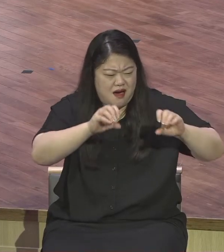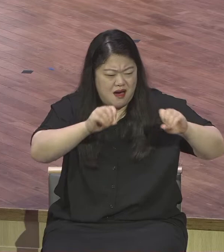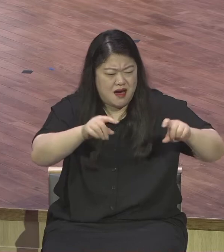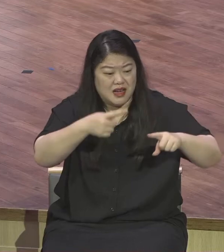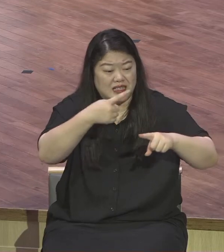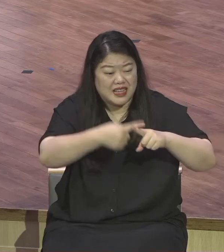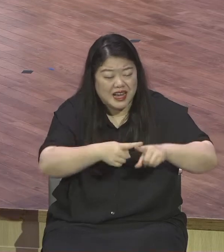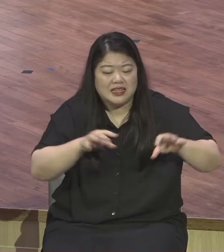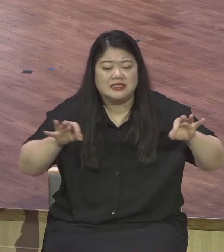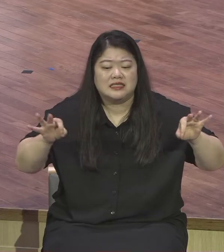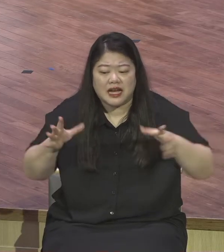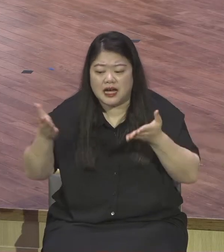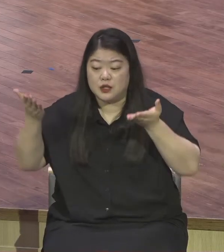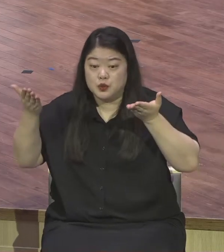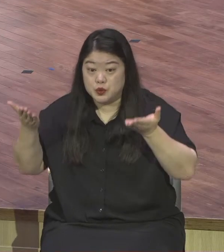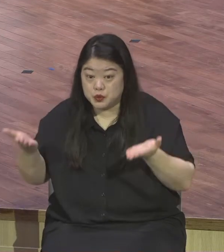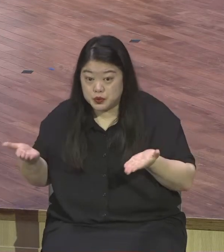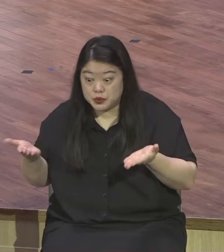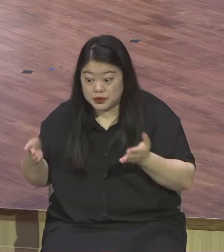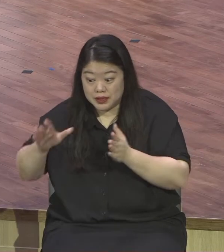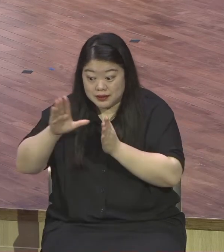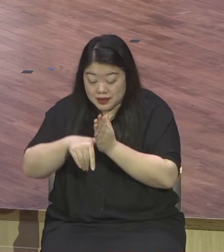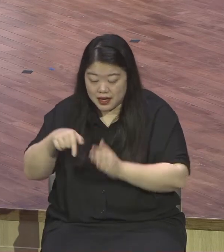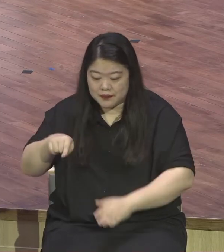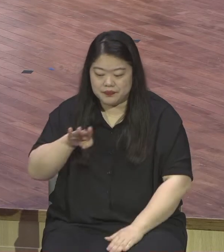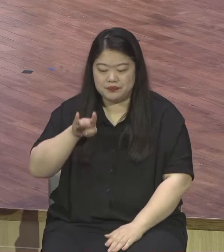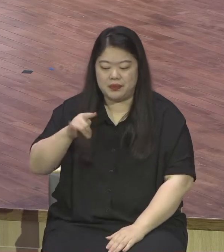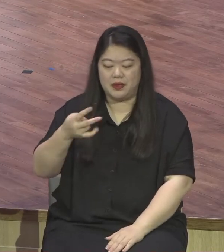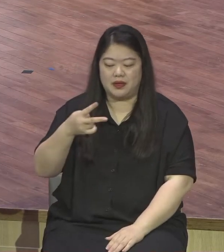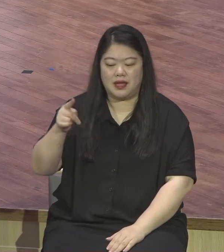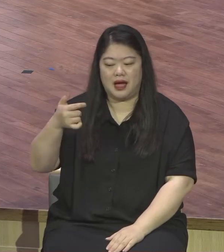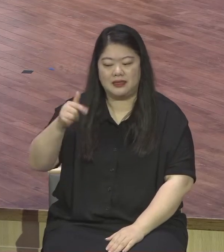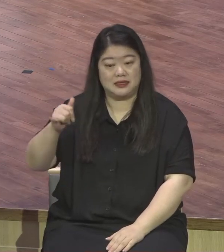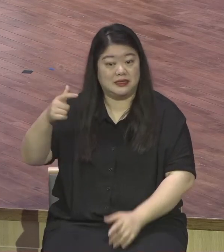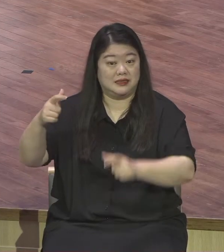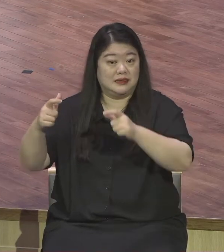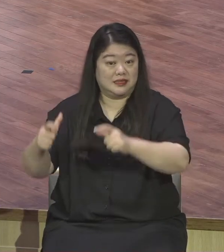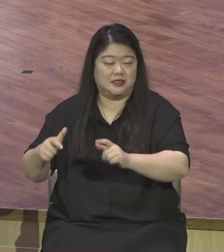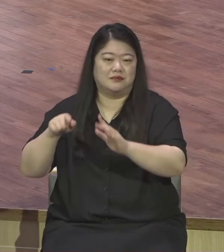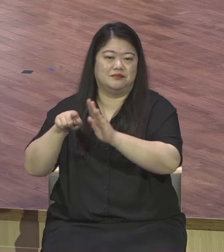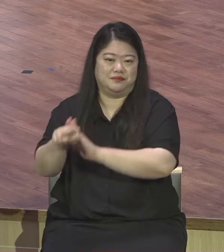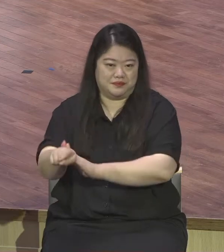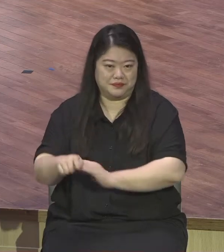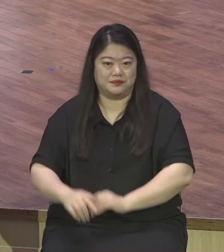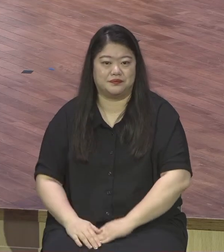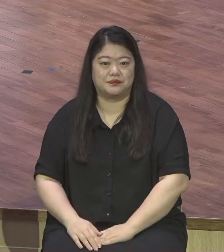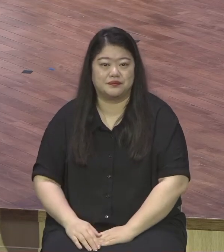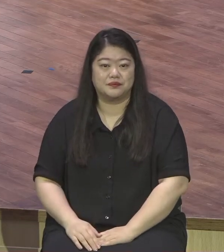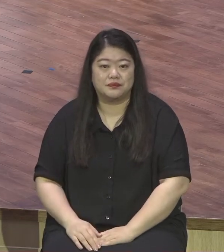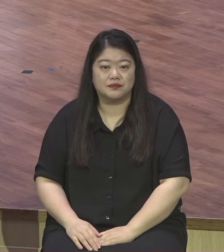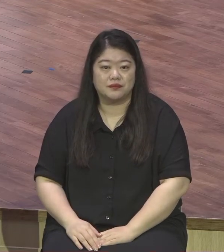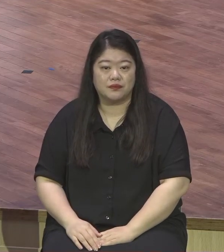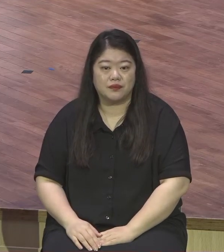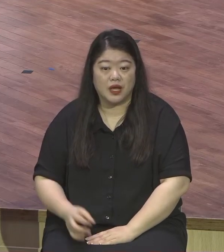나사로와 그 누이들이 살았고 본문에 나오는 나병 환자 시몬의 집도 있었어요.